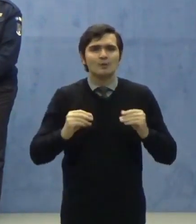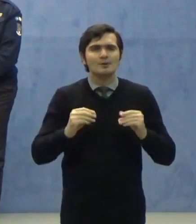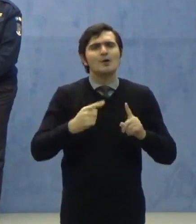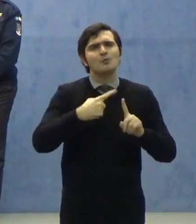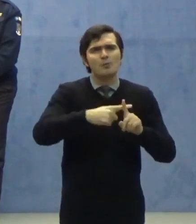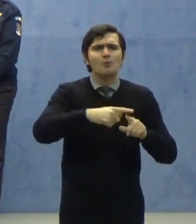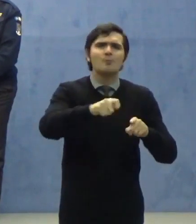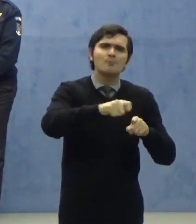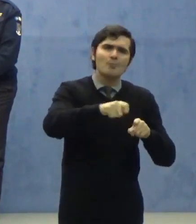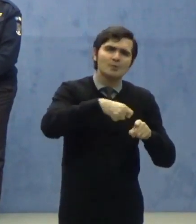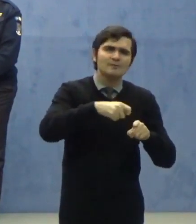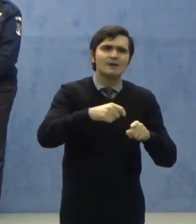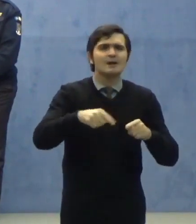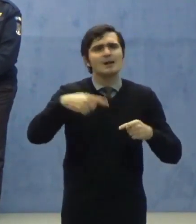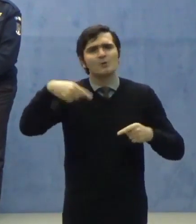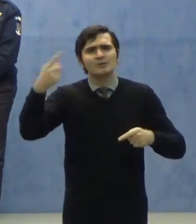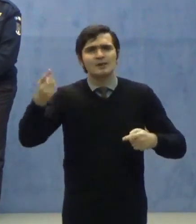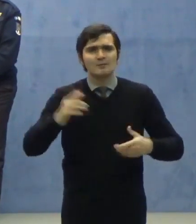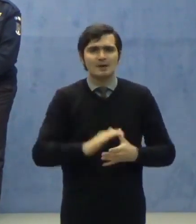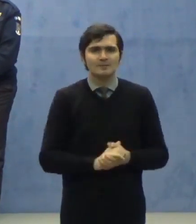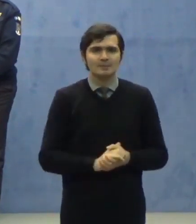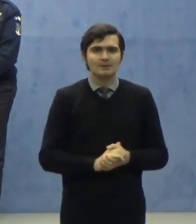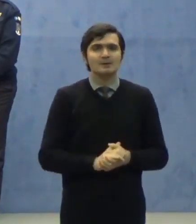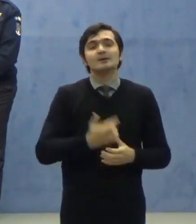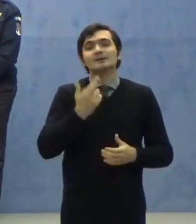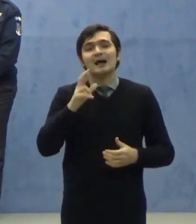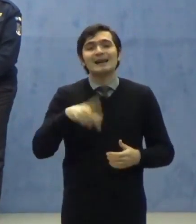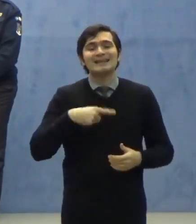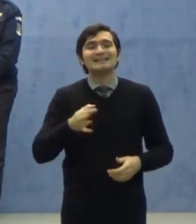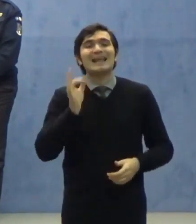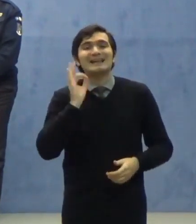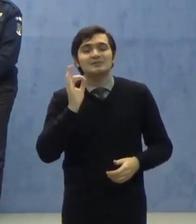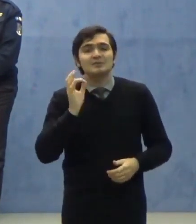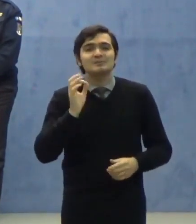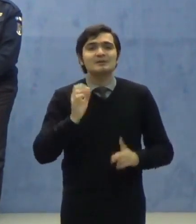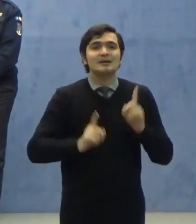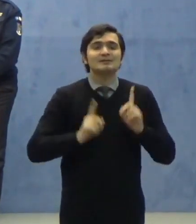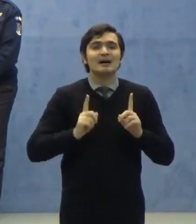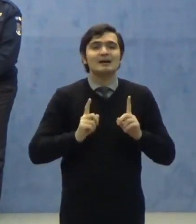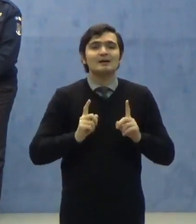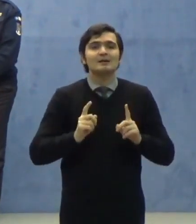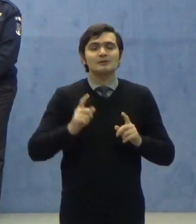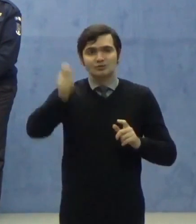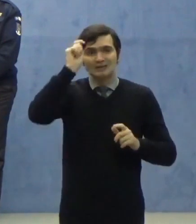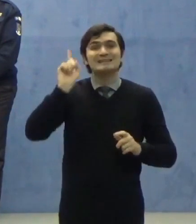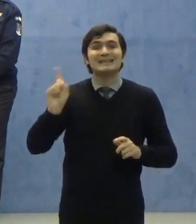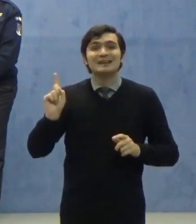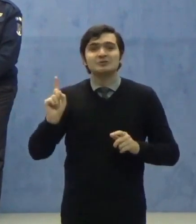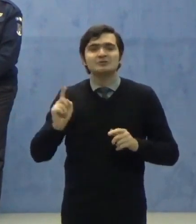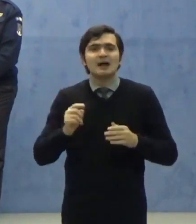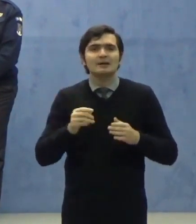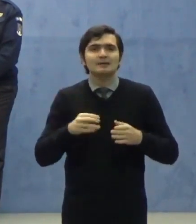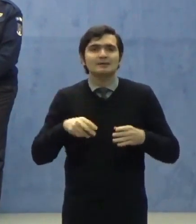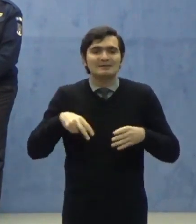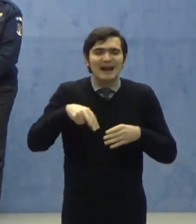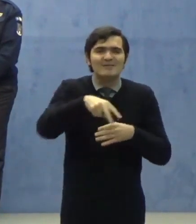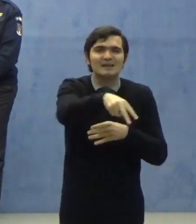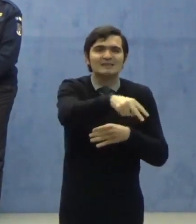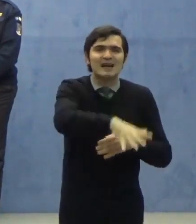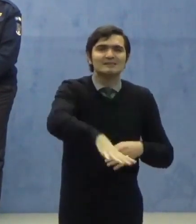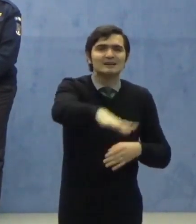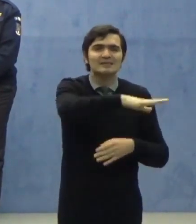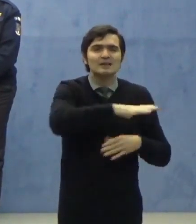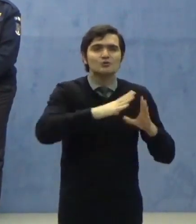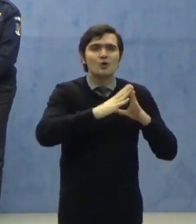și completările ulterioare, cu excepția situației în care aceștia tranzitează teritoriul României pe culoare de